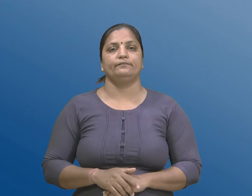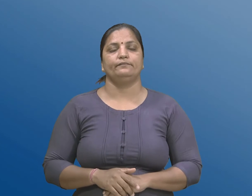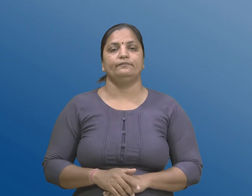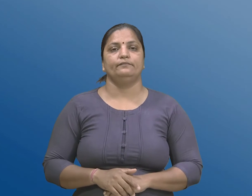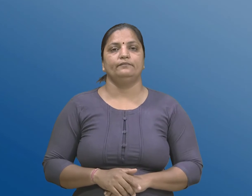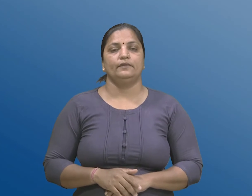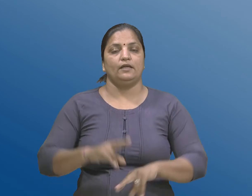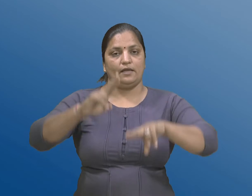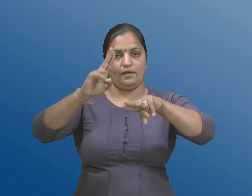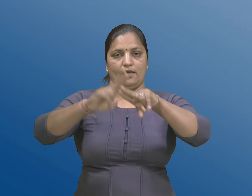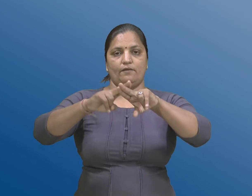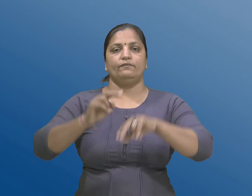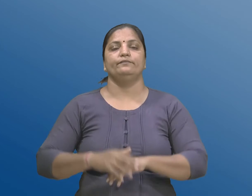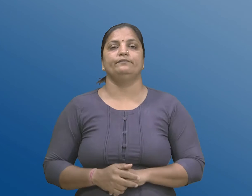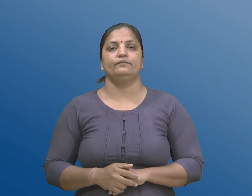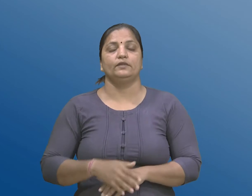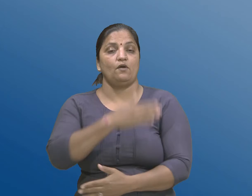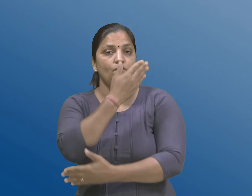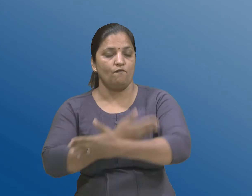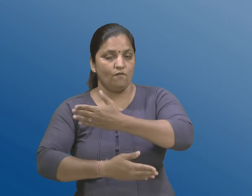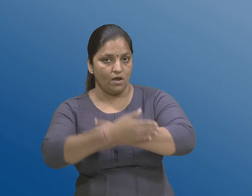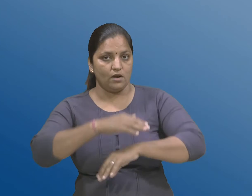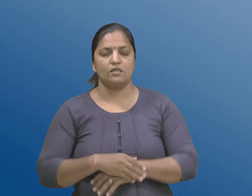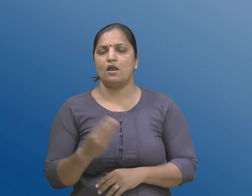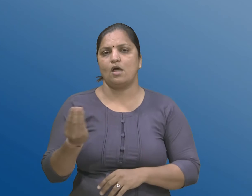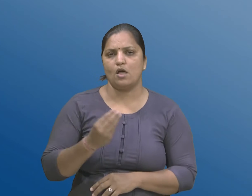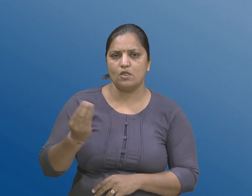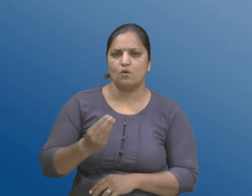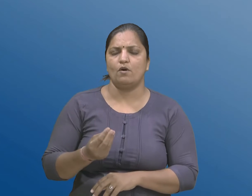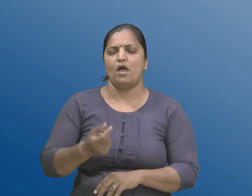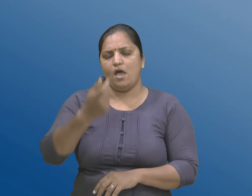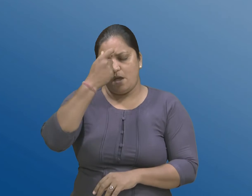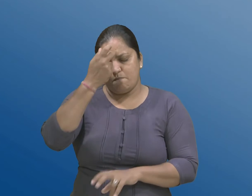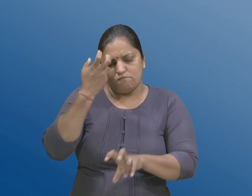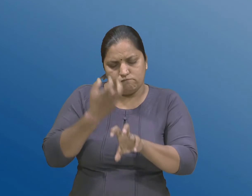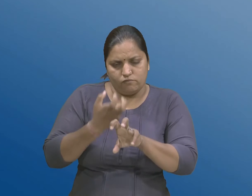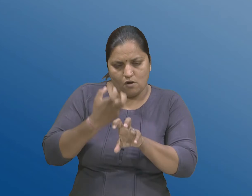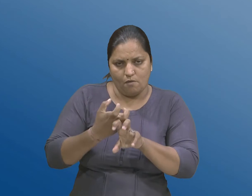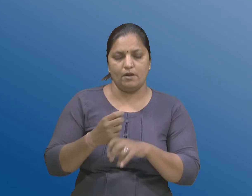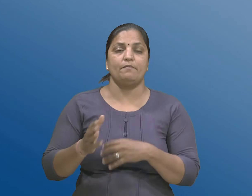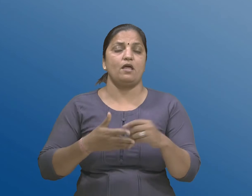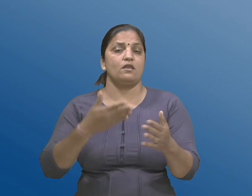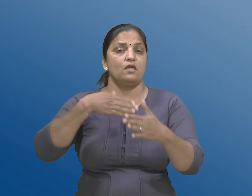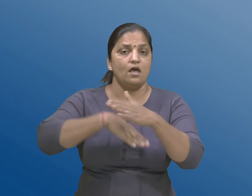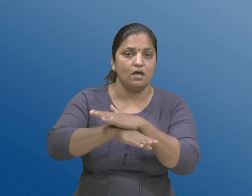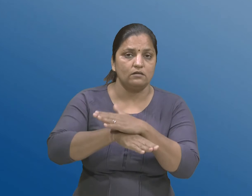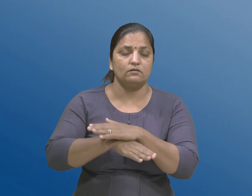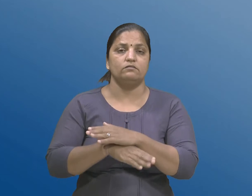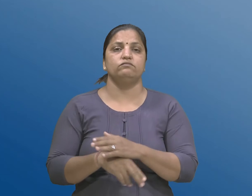एफ विकलांगता ना केटलाग जटिल केसो मां के ज्यां रजिस्टर्ड तबीवी